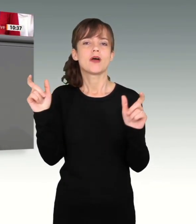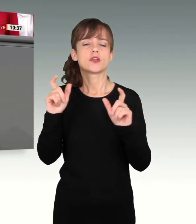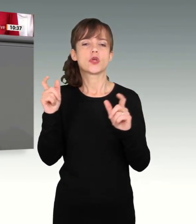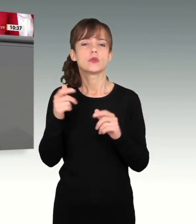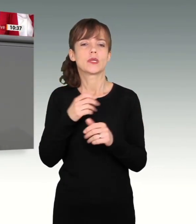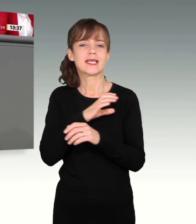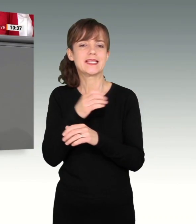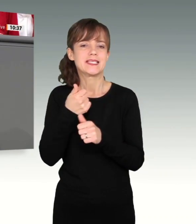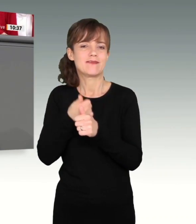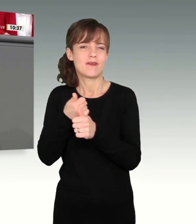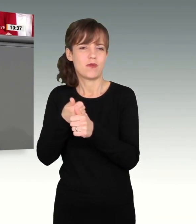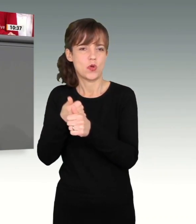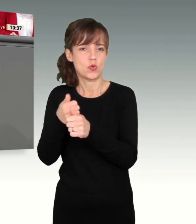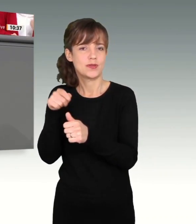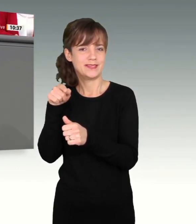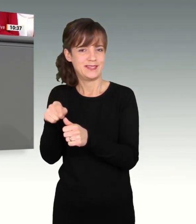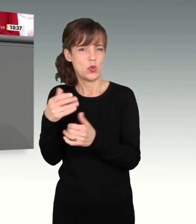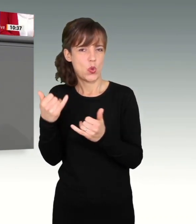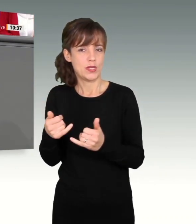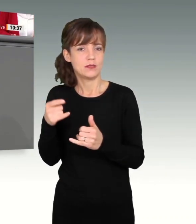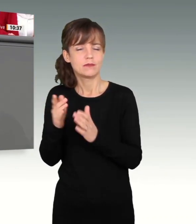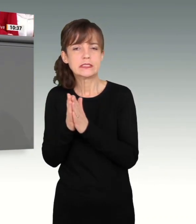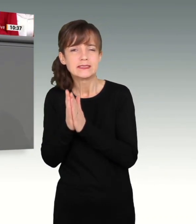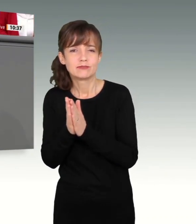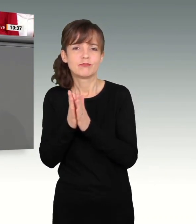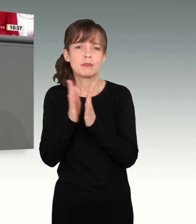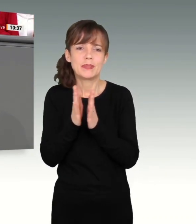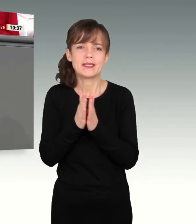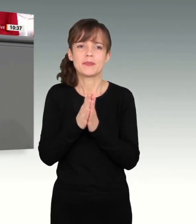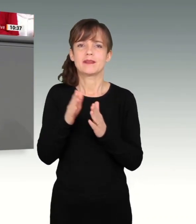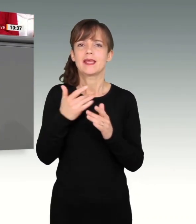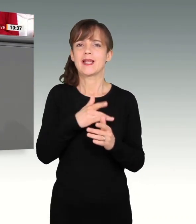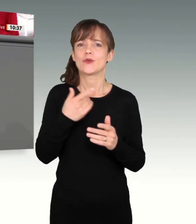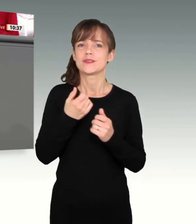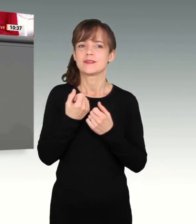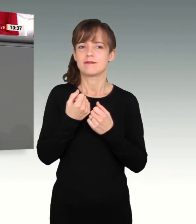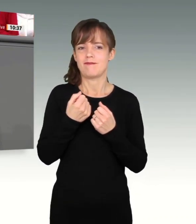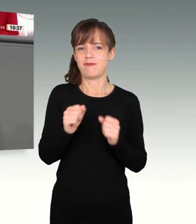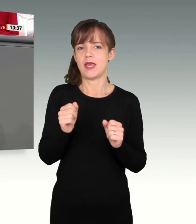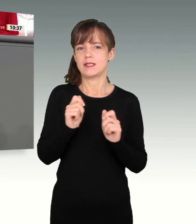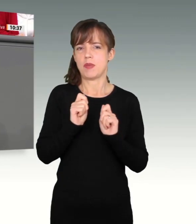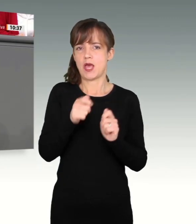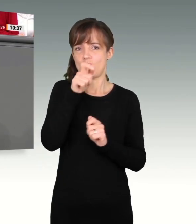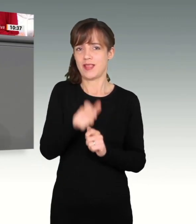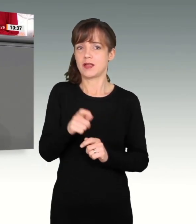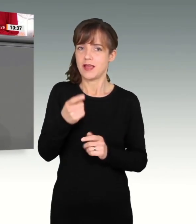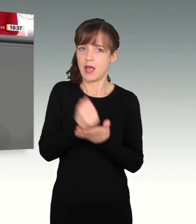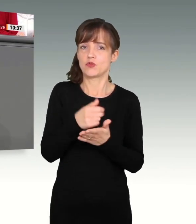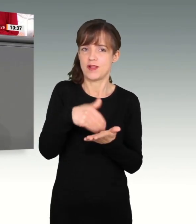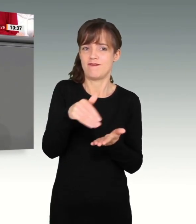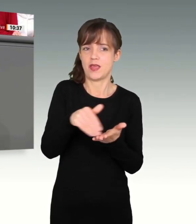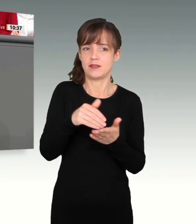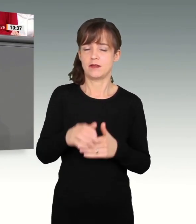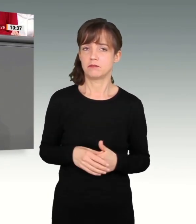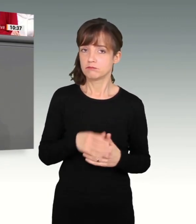heute inständig baten, das Amt des Religionsfreiheitsbeauftragten weiterzuführen. Und der Koalitionsvertrag erwähnt